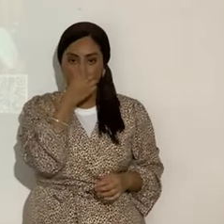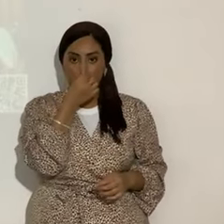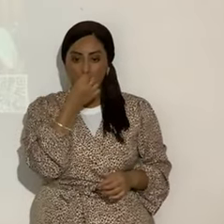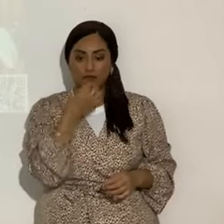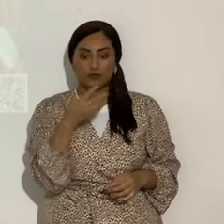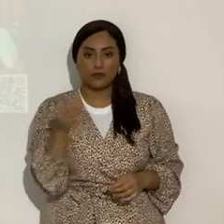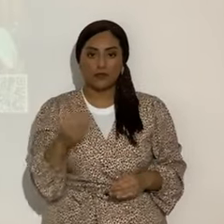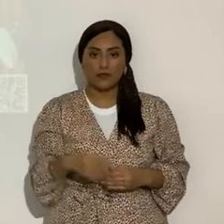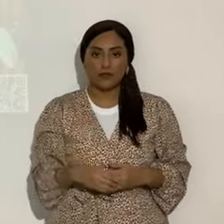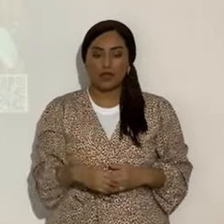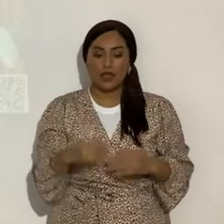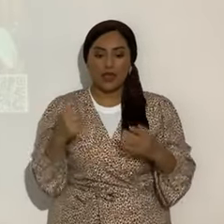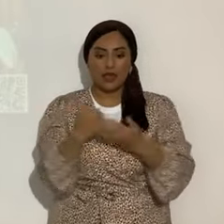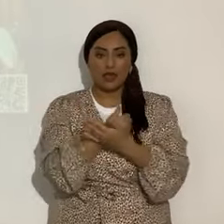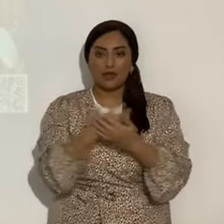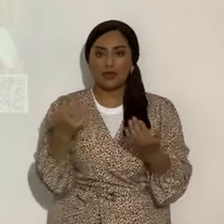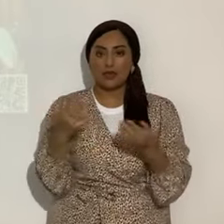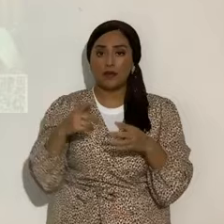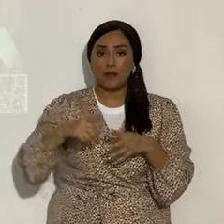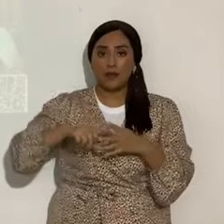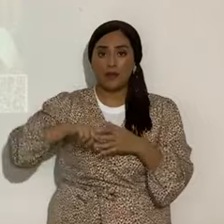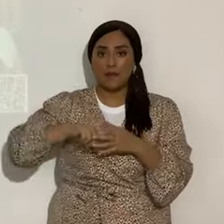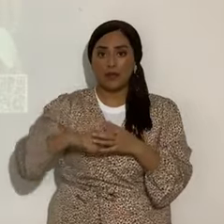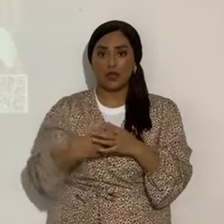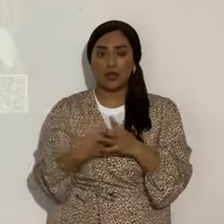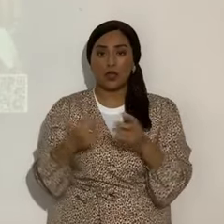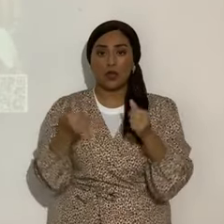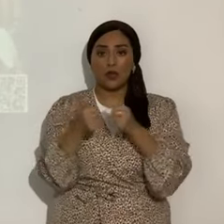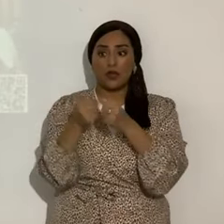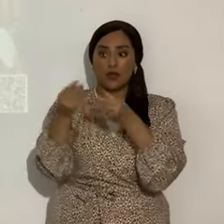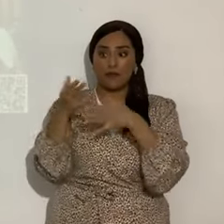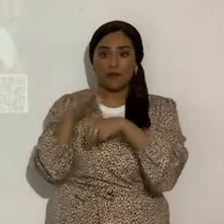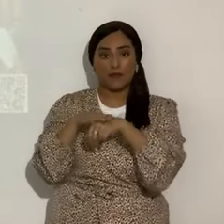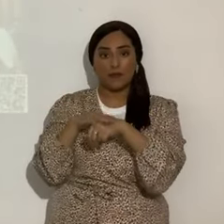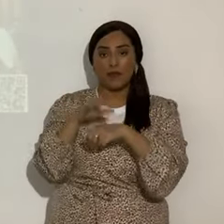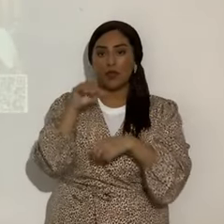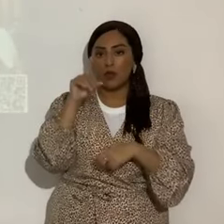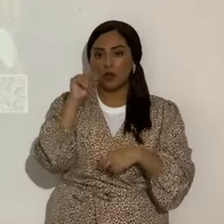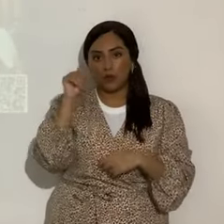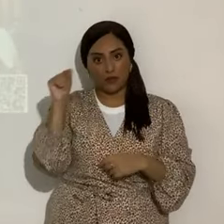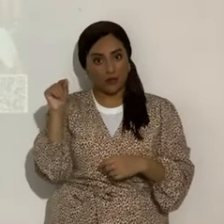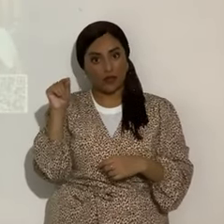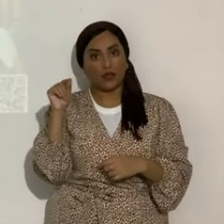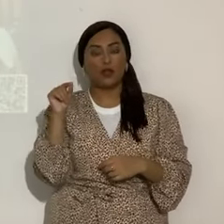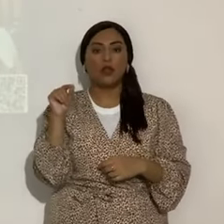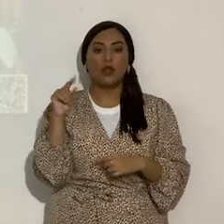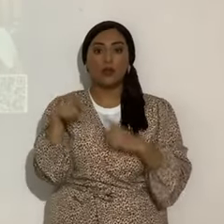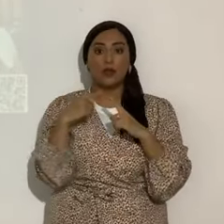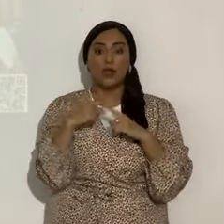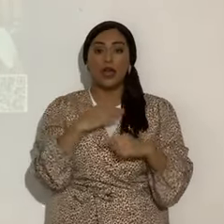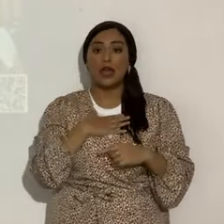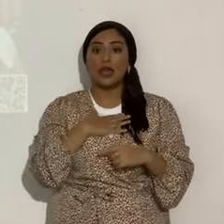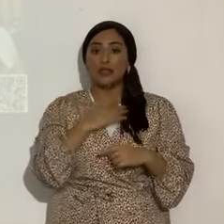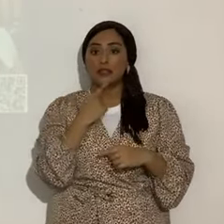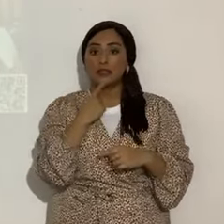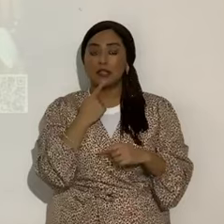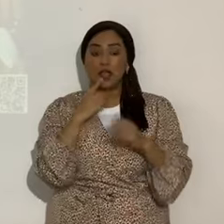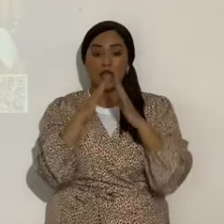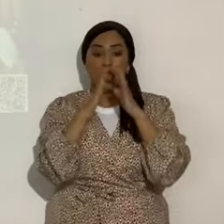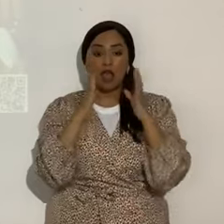Y todo empezó, pues, con avisos desde el 2020. Sí, cuando yo dije que el tiempo de la casa de Israel prácticamente